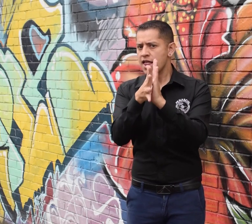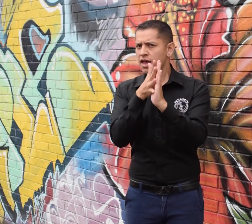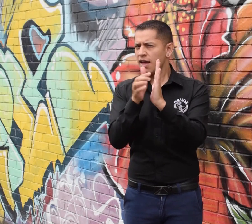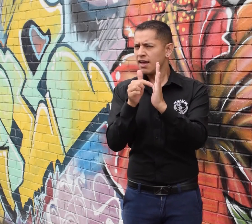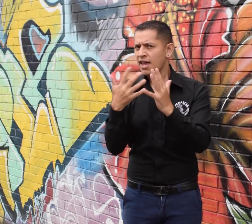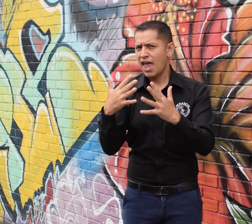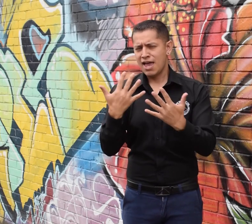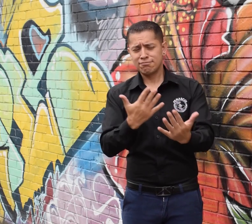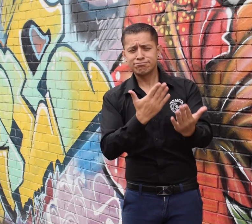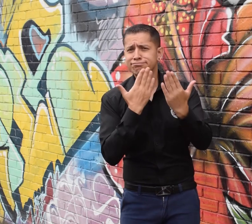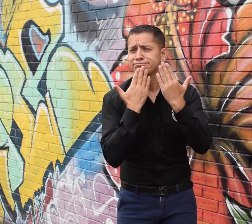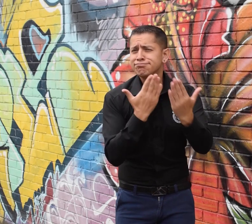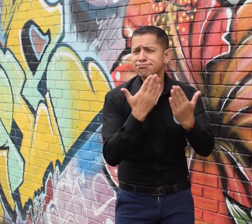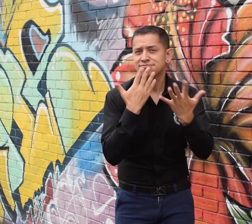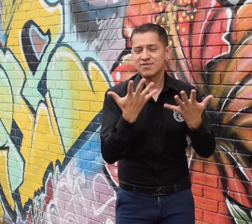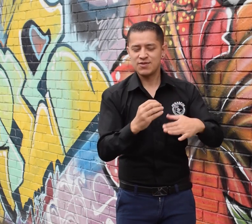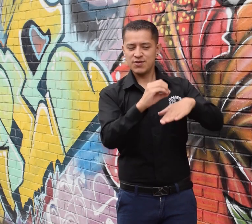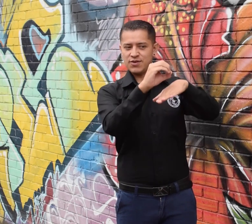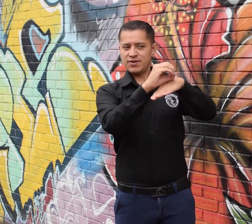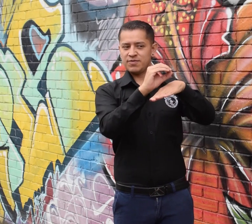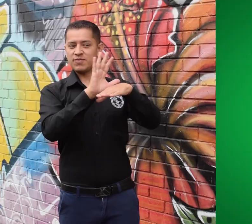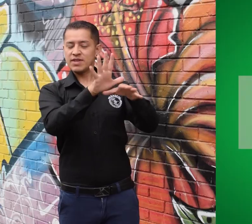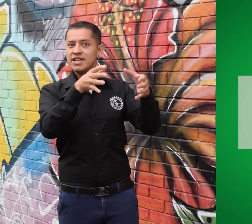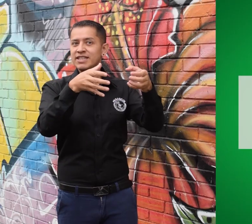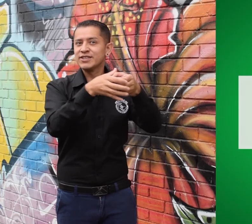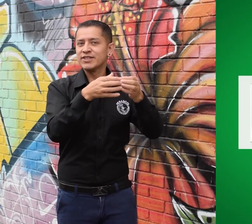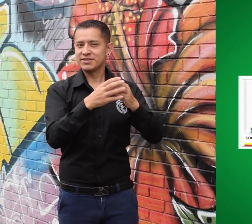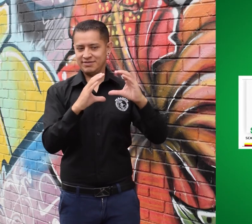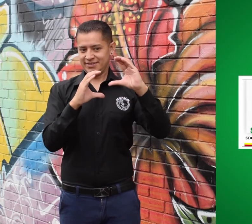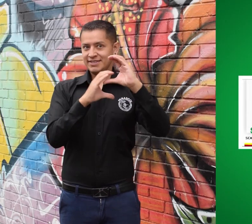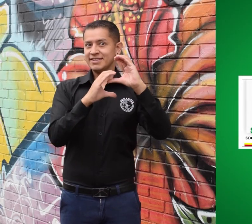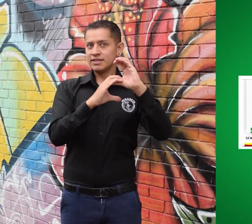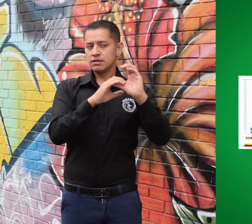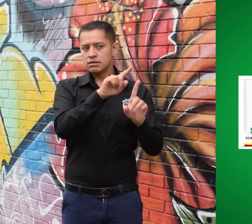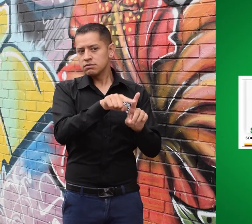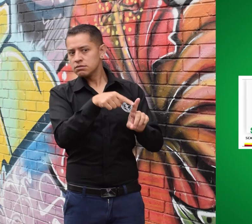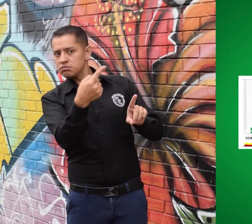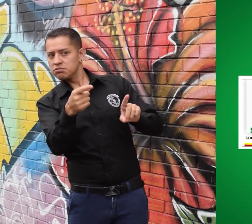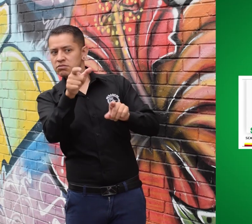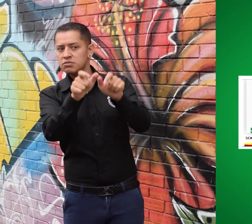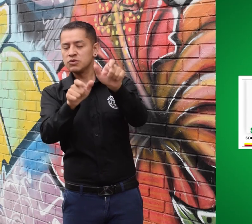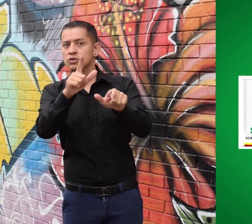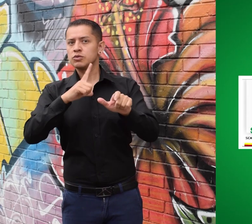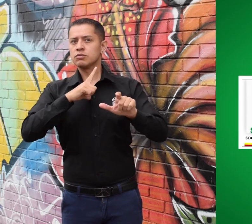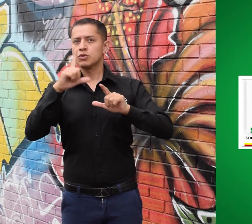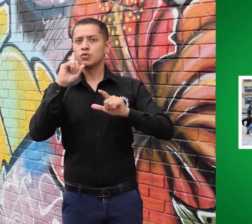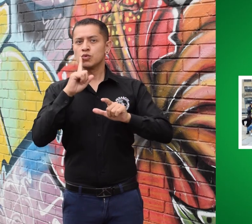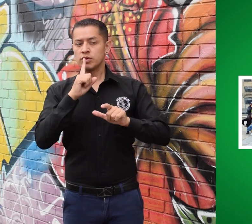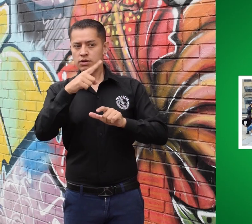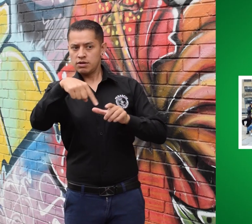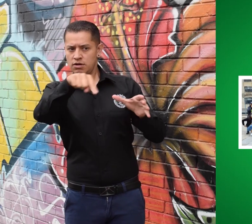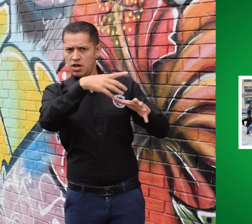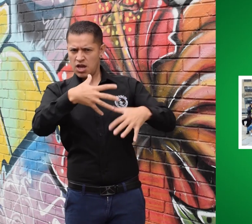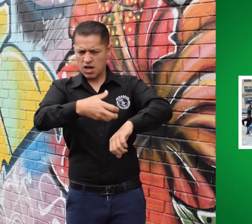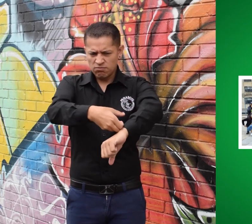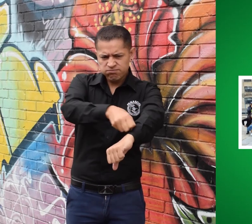agradece a la Asociación de Sordos de Bogotá, SORDEVOC, y a los líderes sordos que